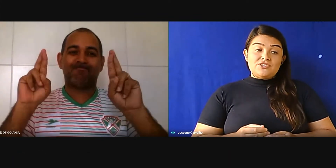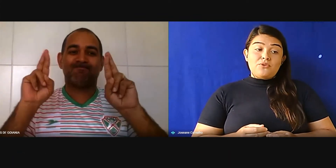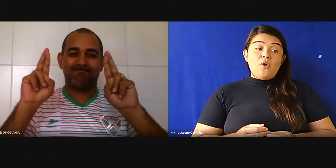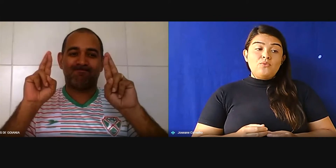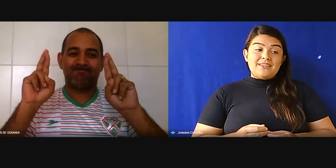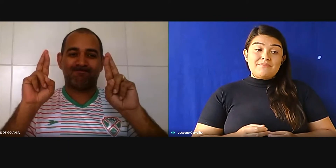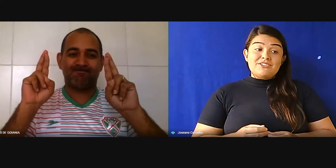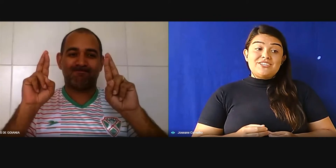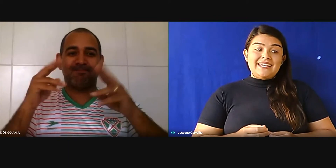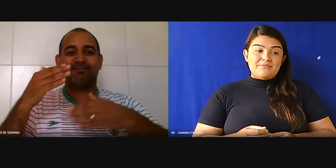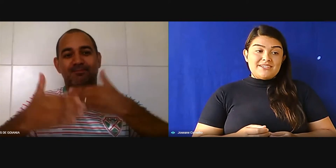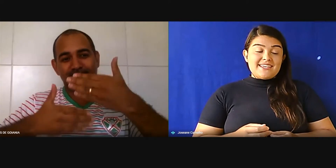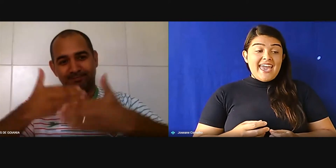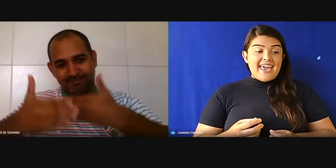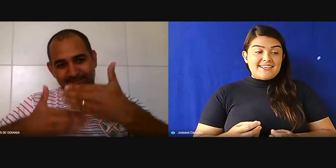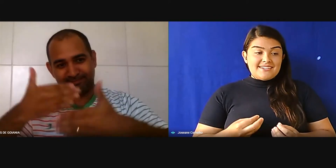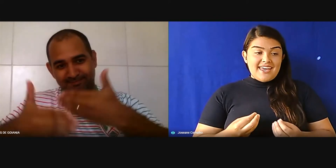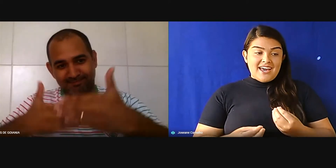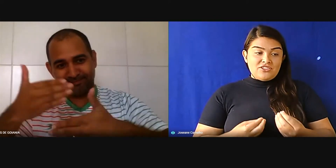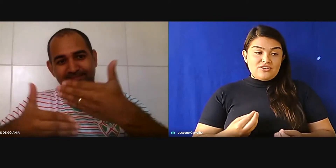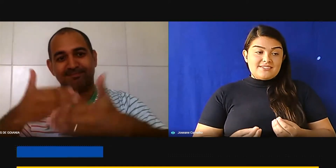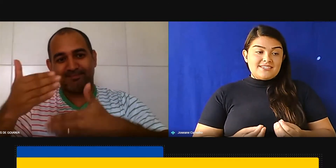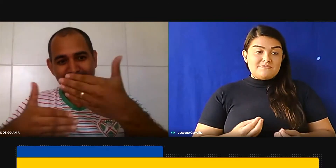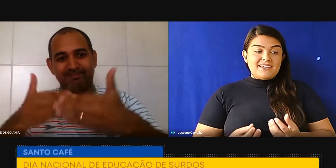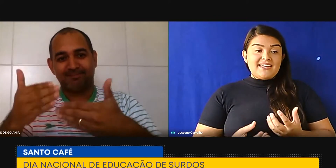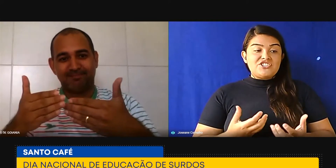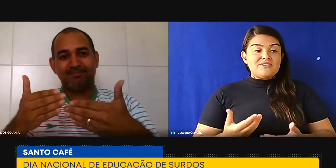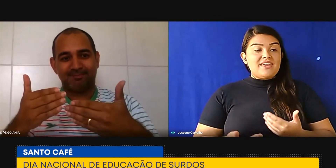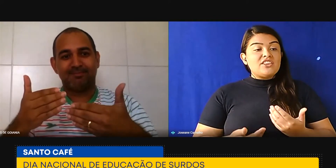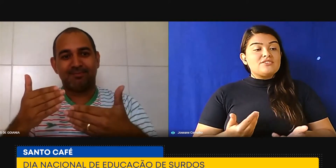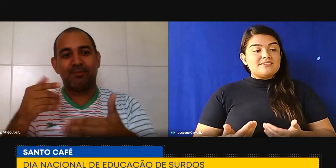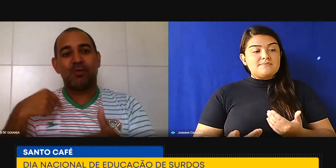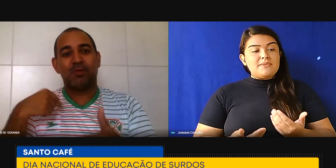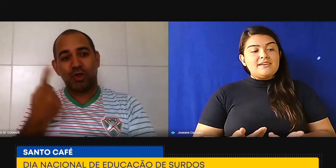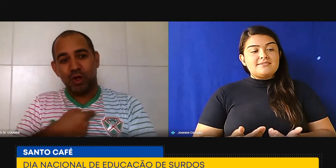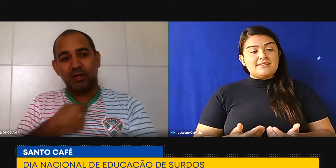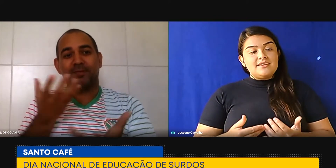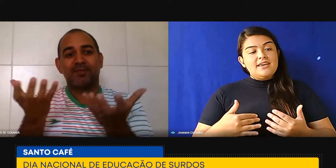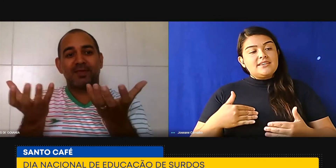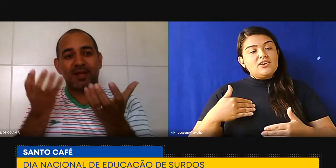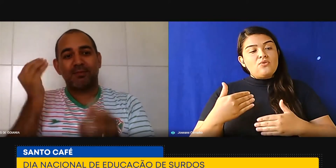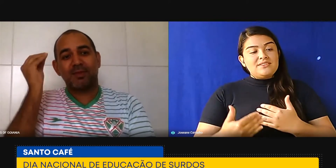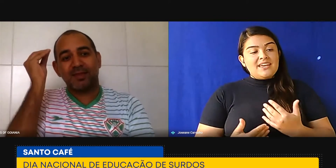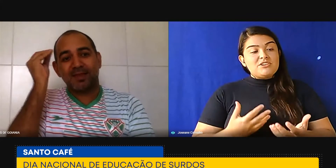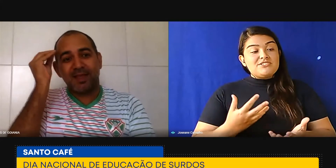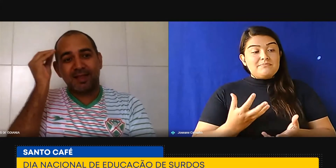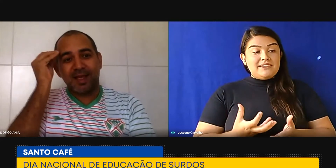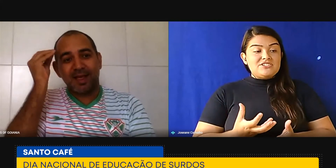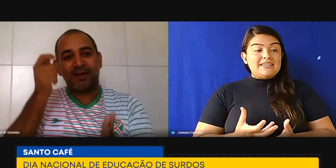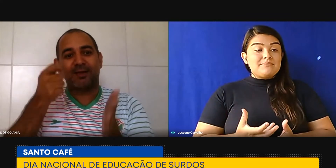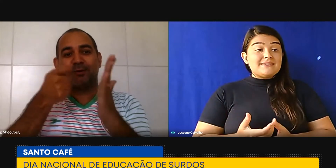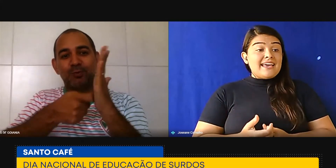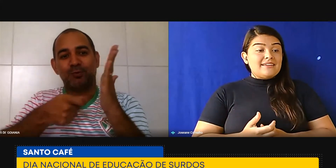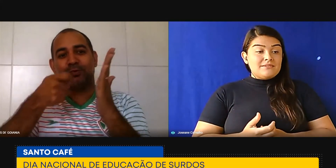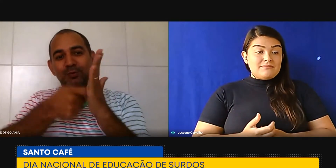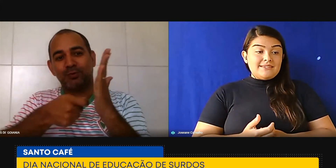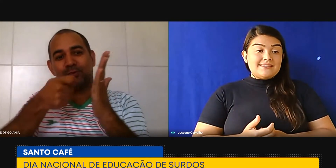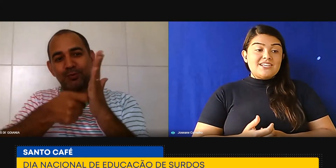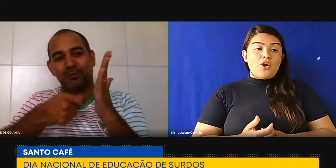com o tema de Libras. Essa é a nossa expectativa e a nossa esperança, que com o tempo a disciplina de Libras, ela também seja